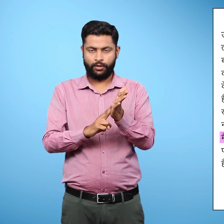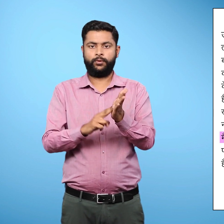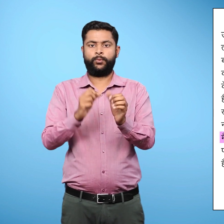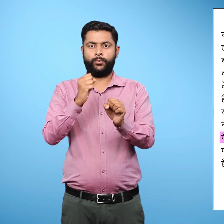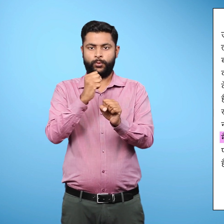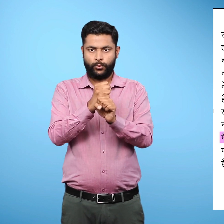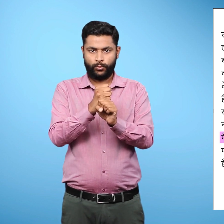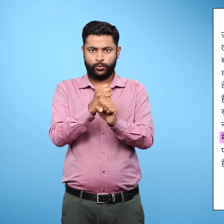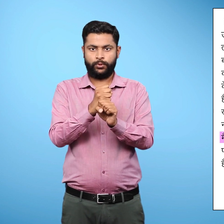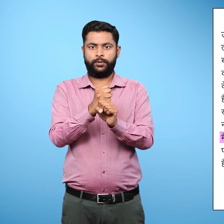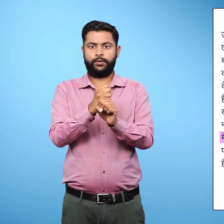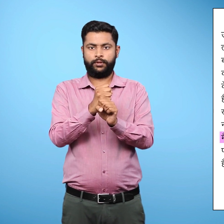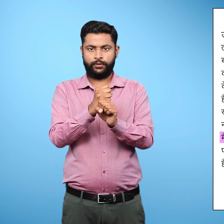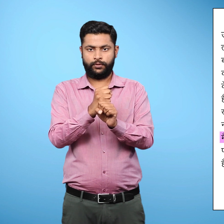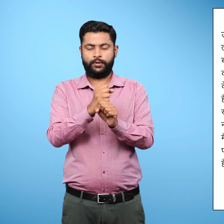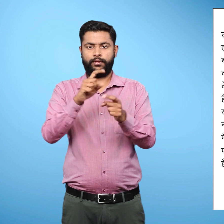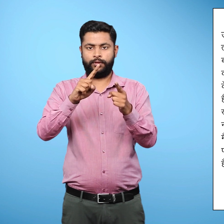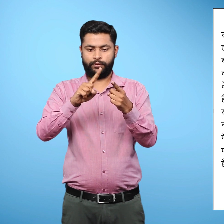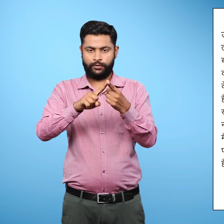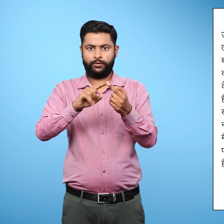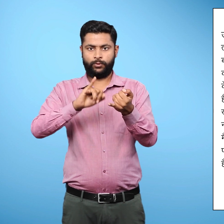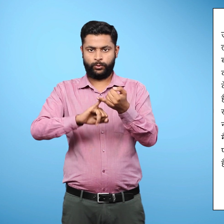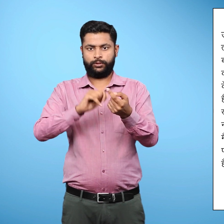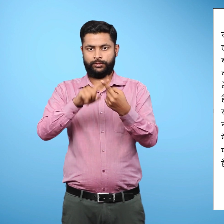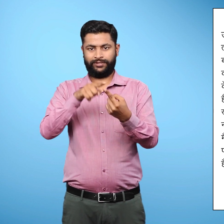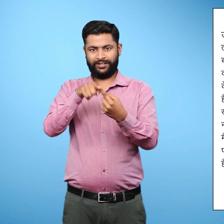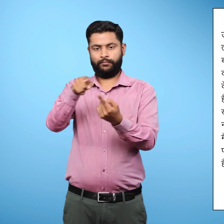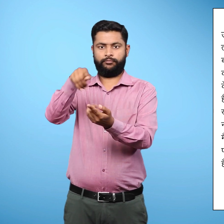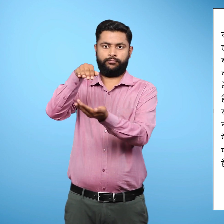हैं।